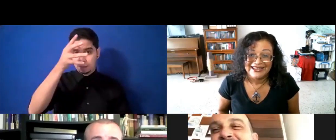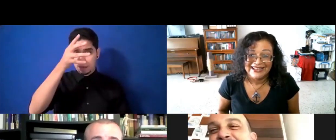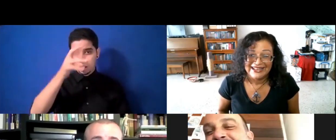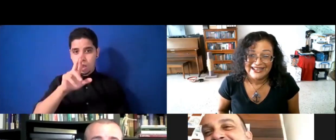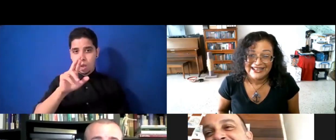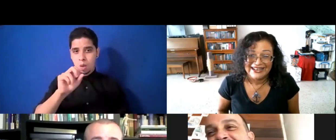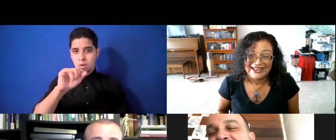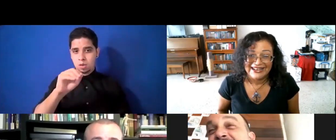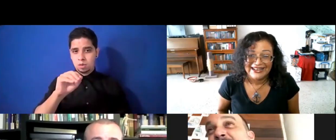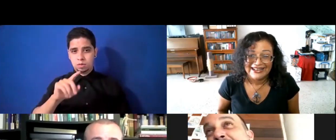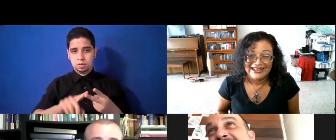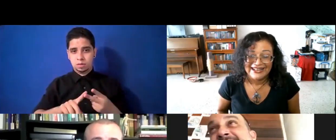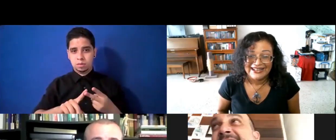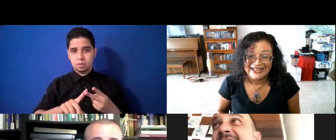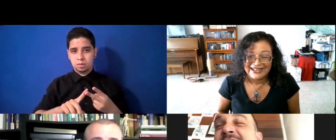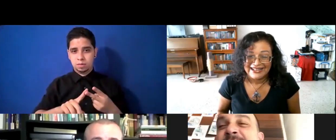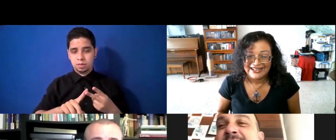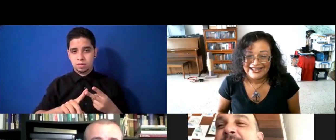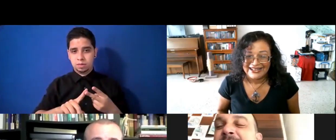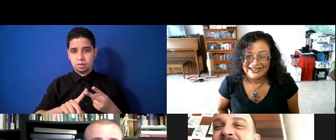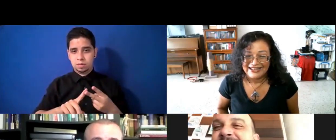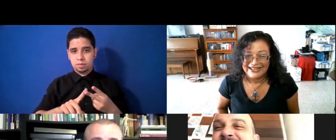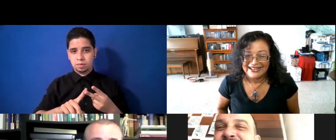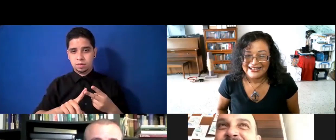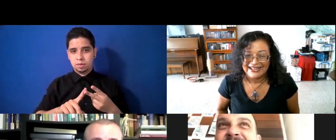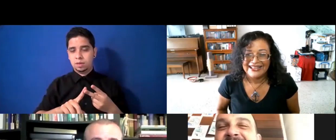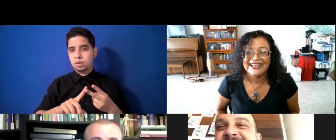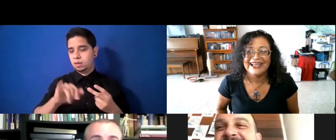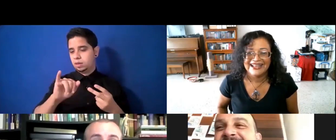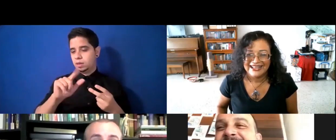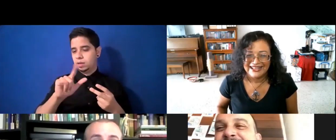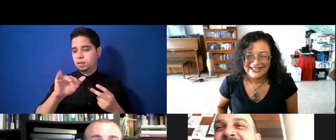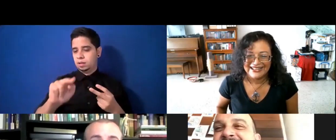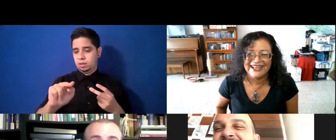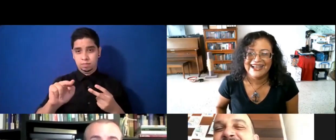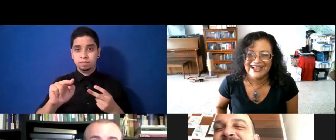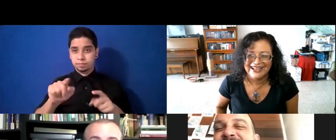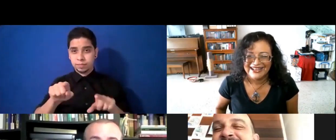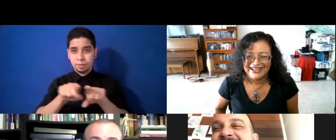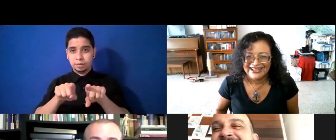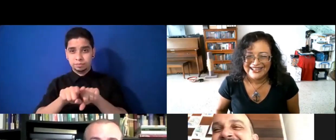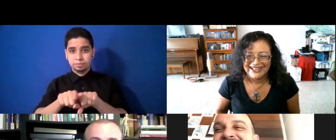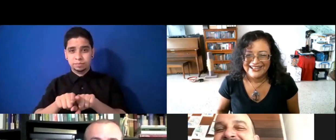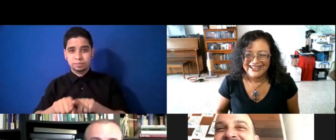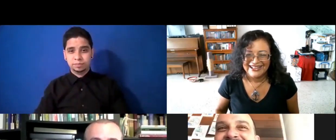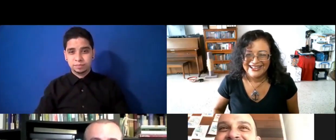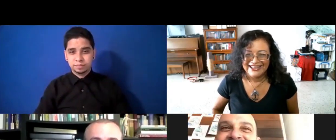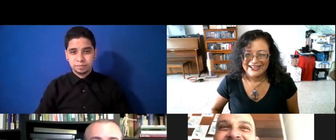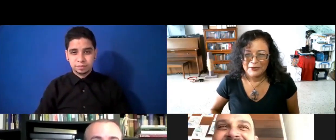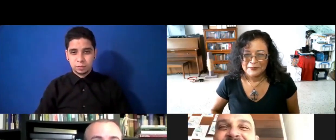también el, digo, el papá de Anne y ahora también el papá de Rosquillo. Así que, sigo, sigo, sigo,